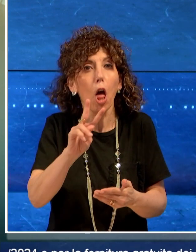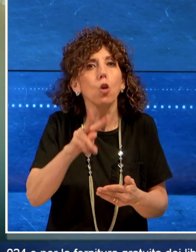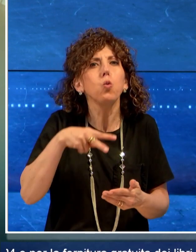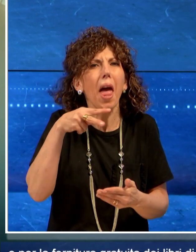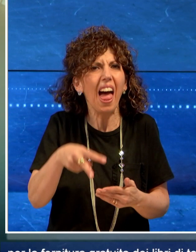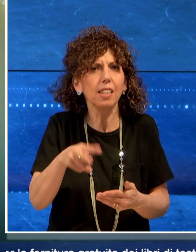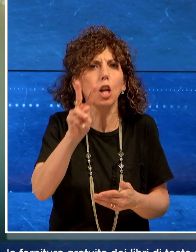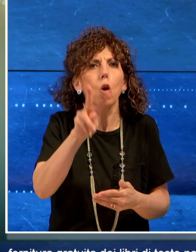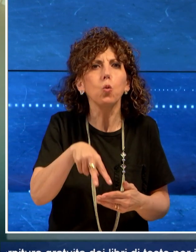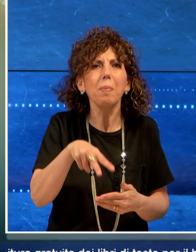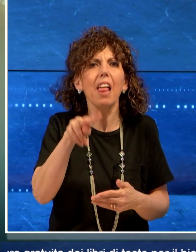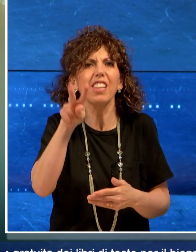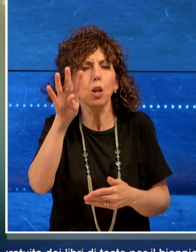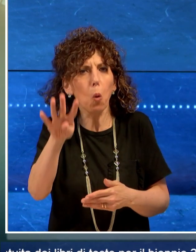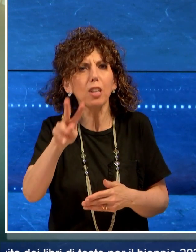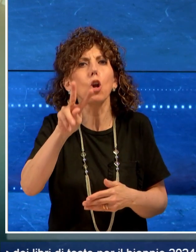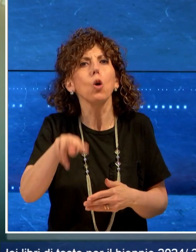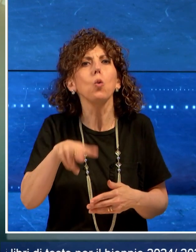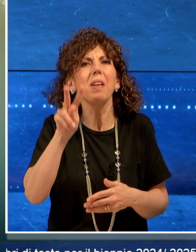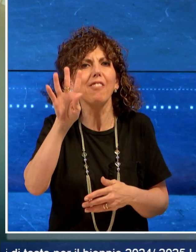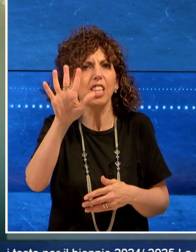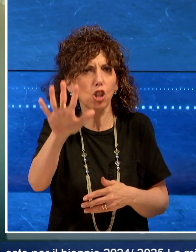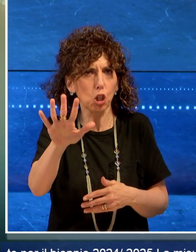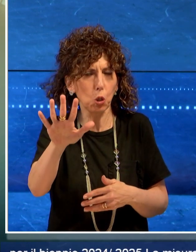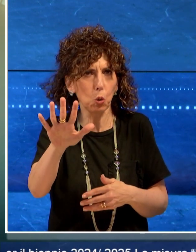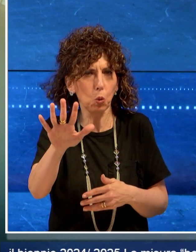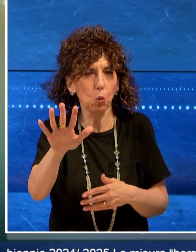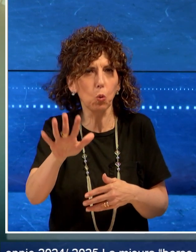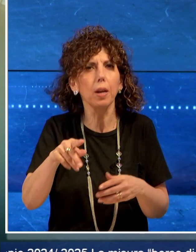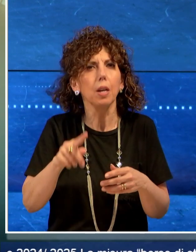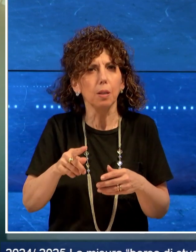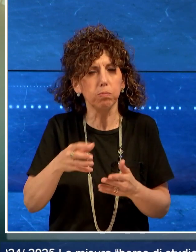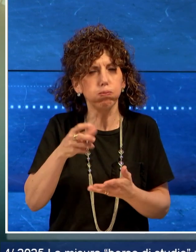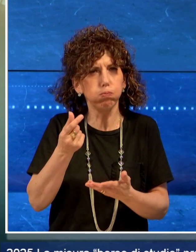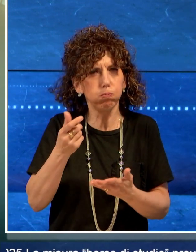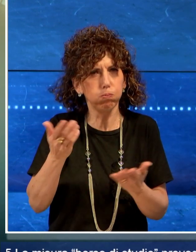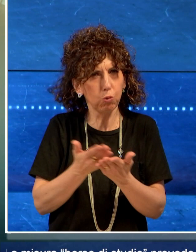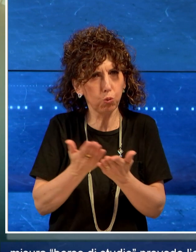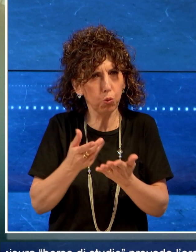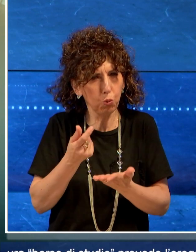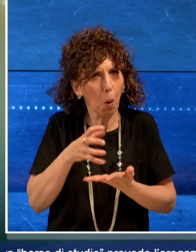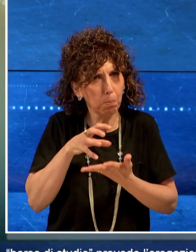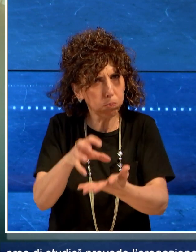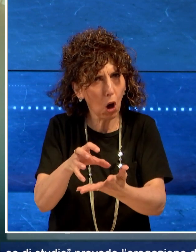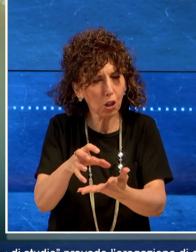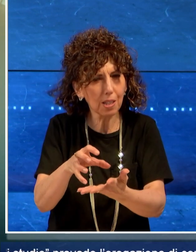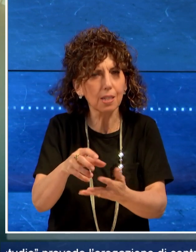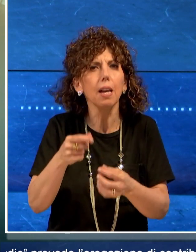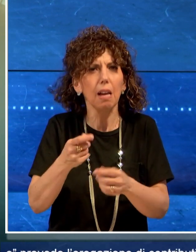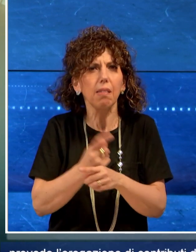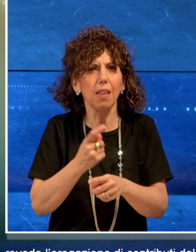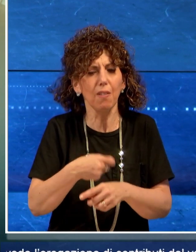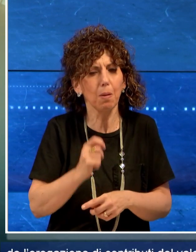2024-2025. La misura borse di studio prevede l